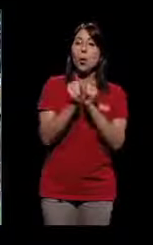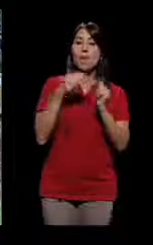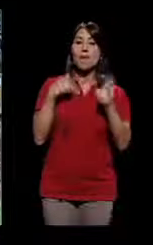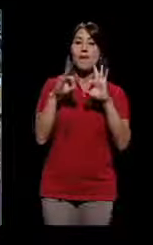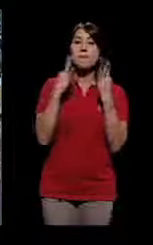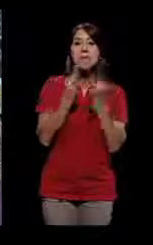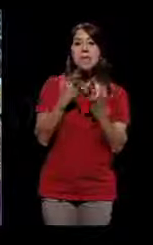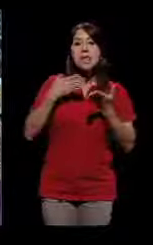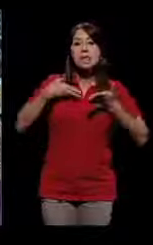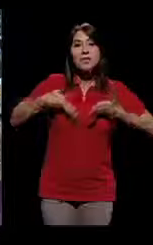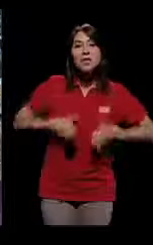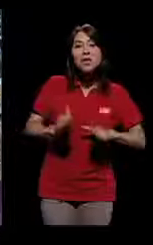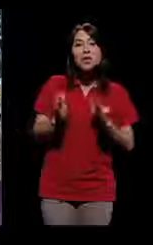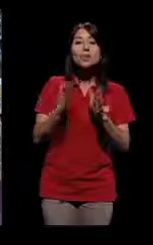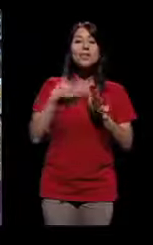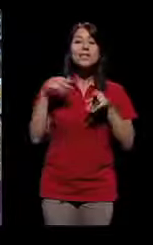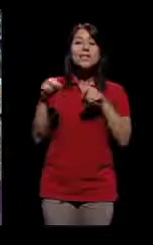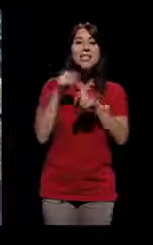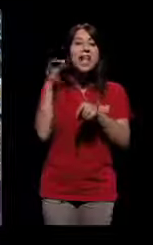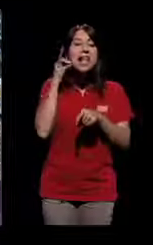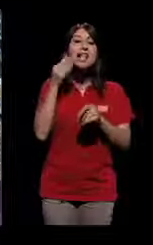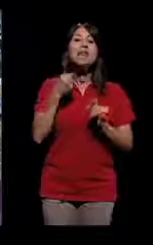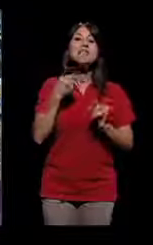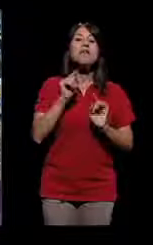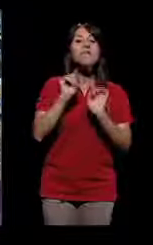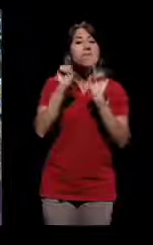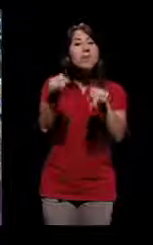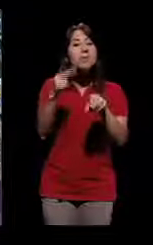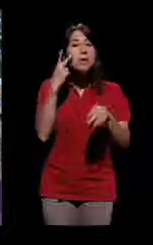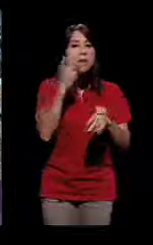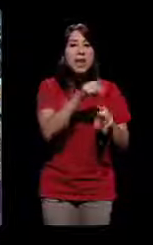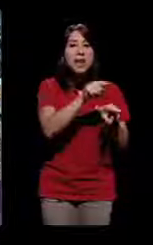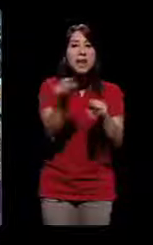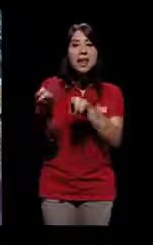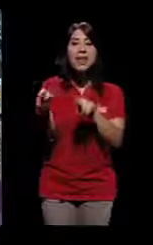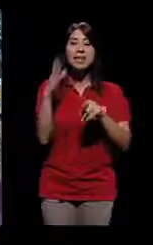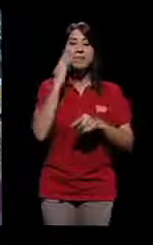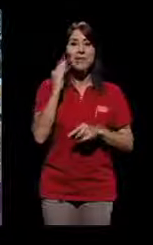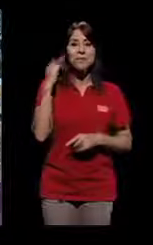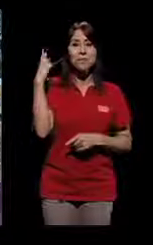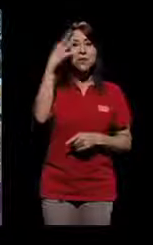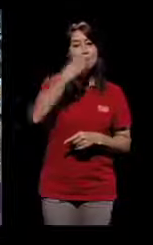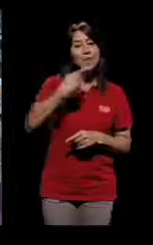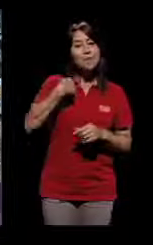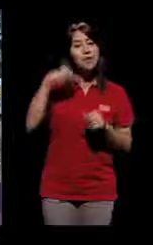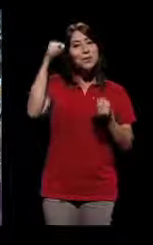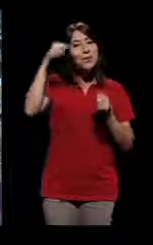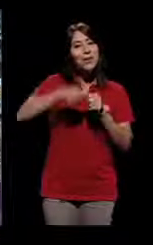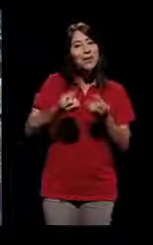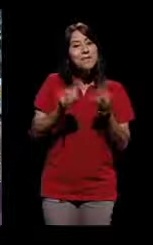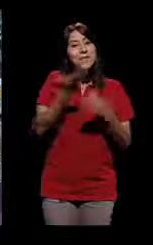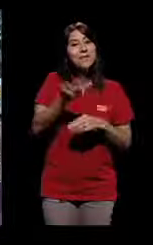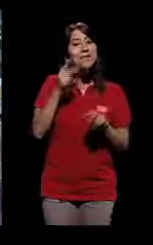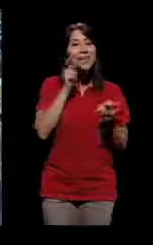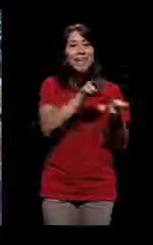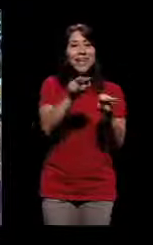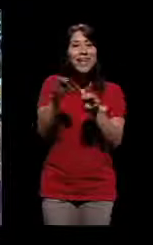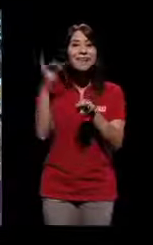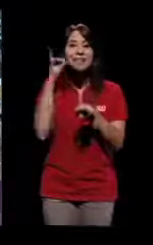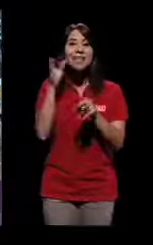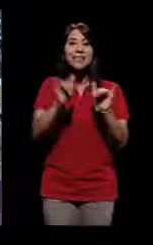Y ahora que jugó la sub-17, yo fui con mi familia, casi todos fuimos, y fui con mis hijos y con mis nietas,